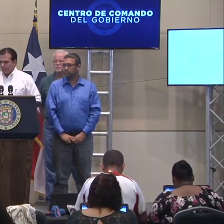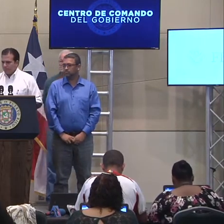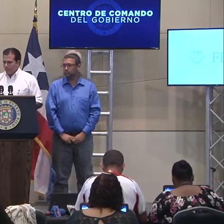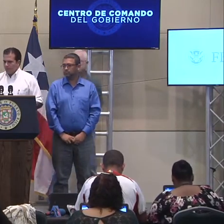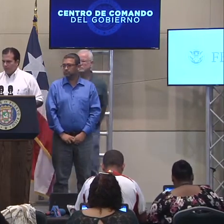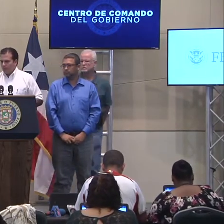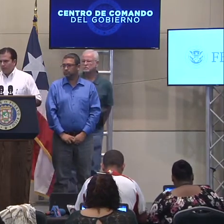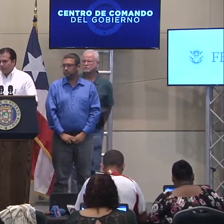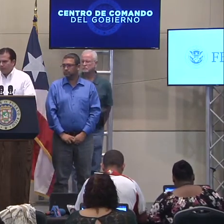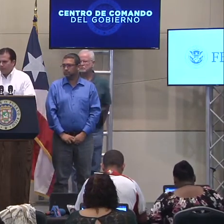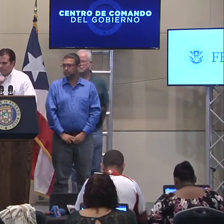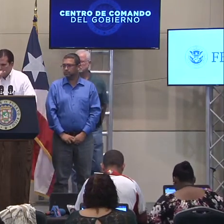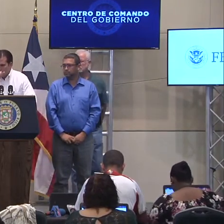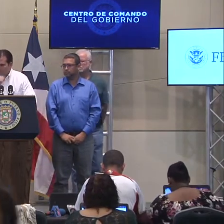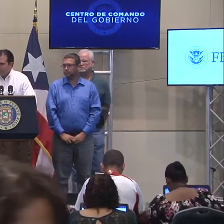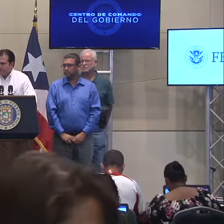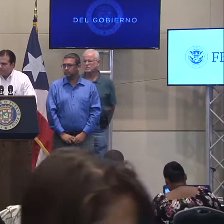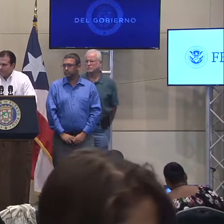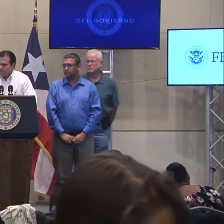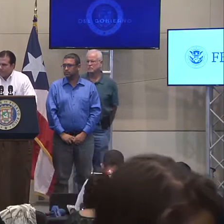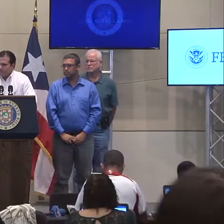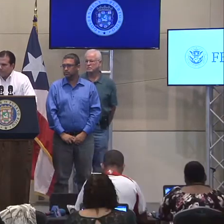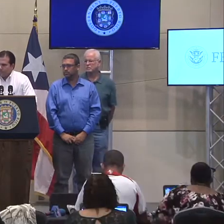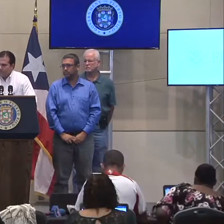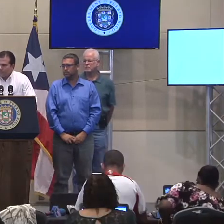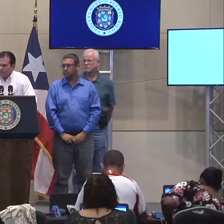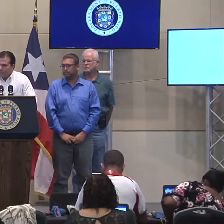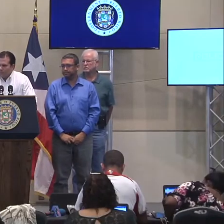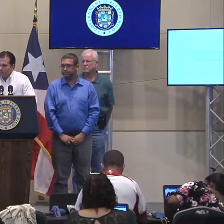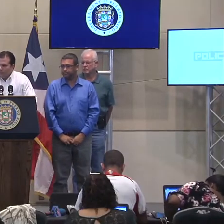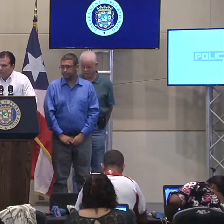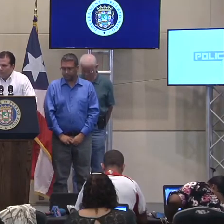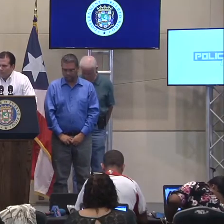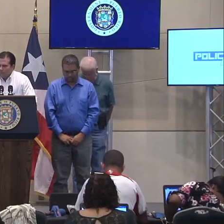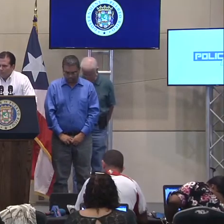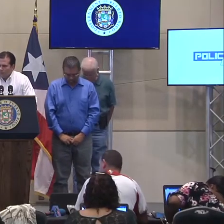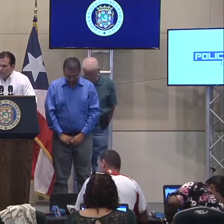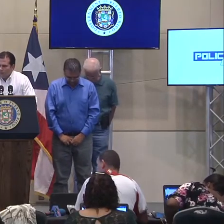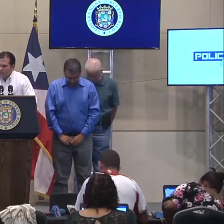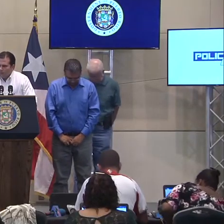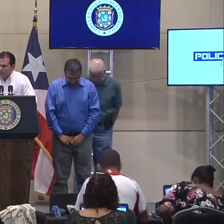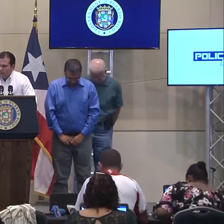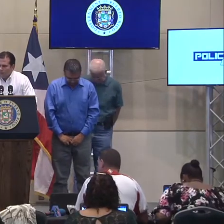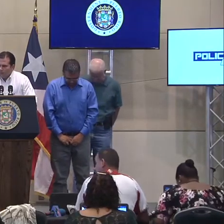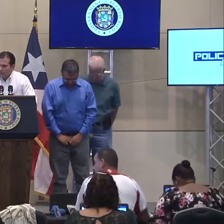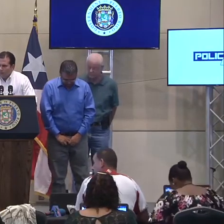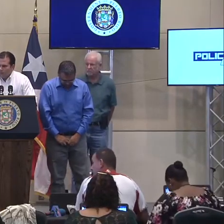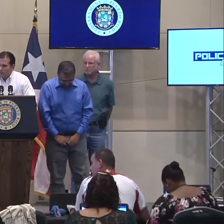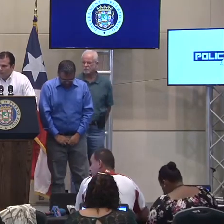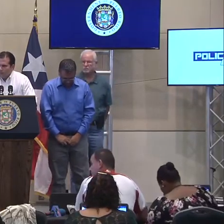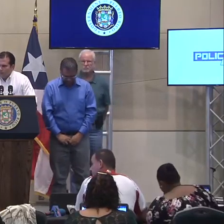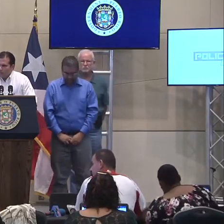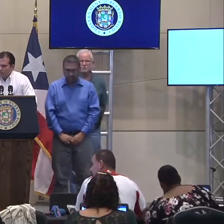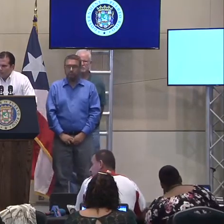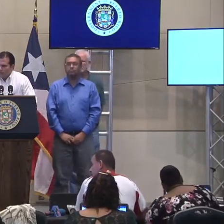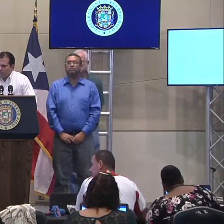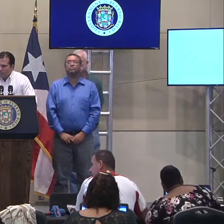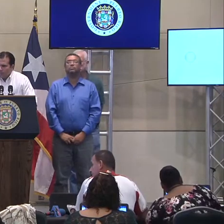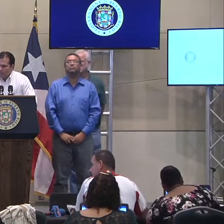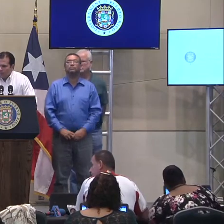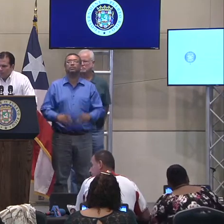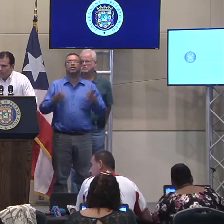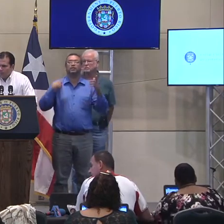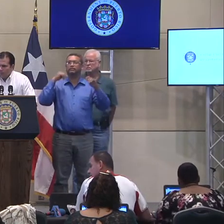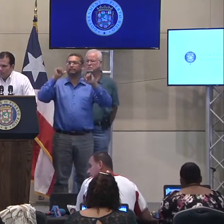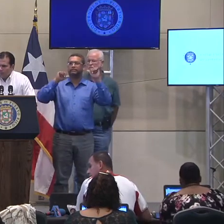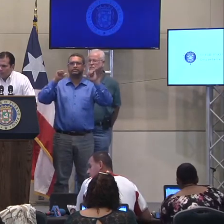Buenos días, gobernador. Eh, tenía dudas, quería ver si podía ampliar la, el detalle sobre la agenda de los congresistas, por lo menos el número de congresistas que vendrán